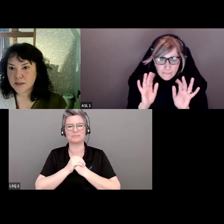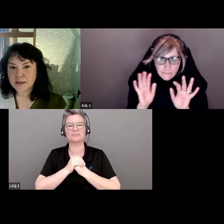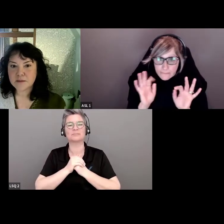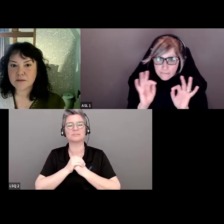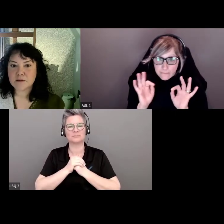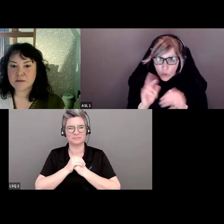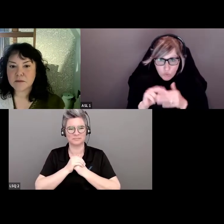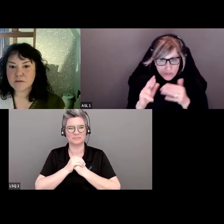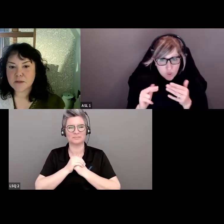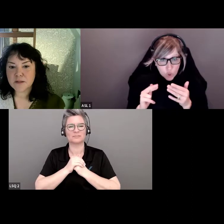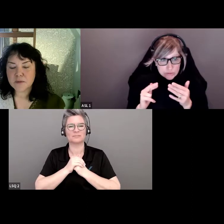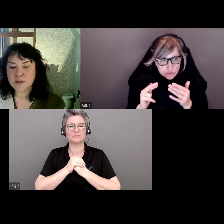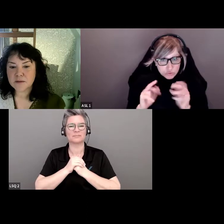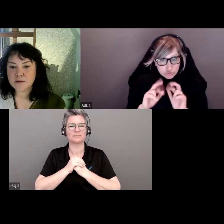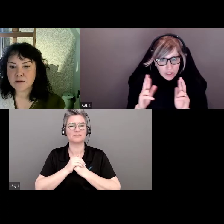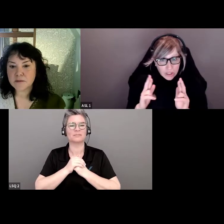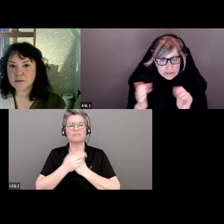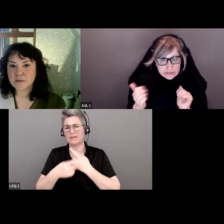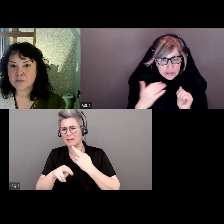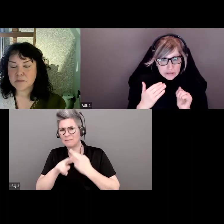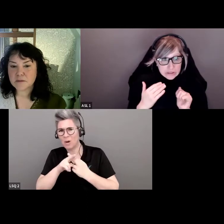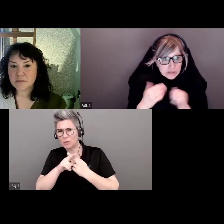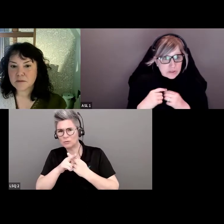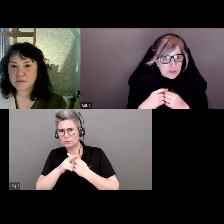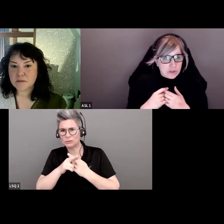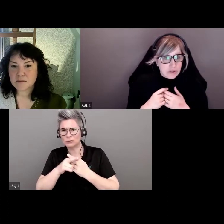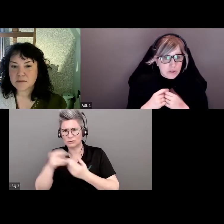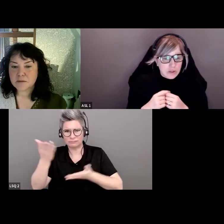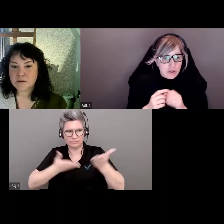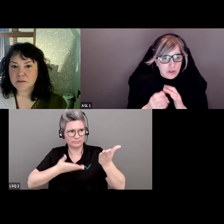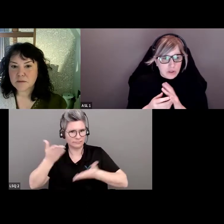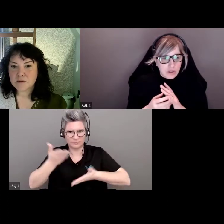Est-ce que les réponses commencent à arriver?